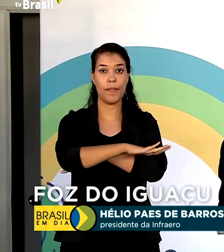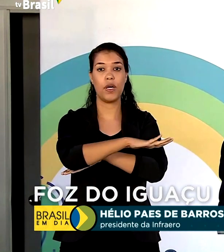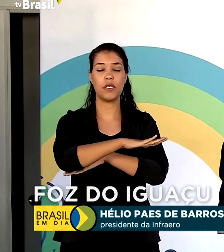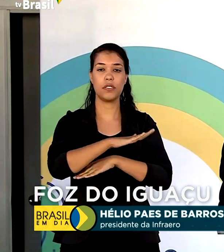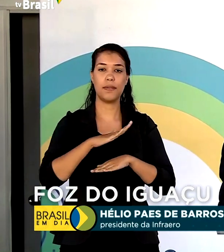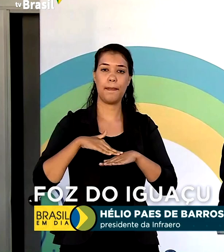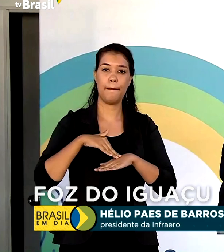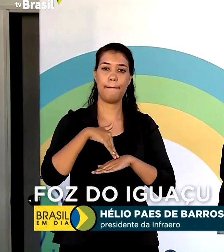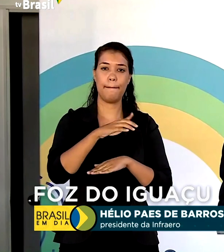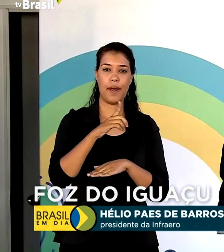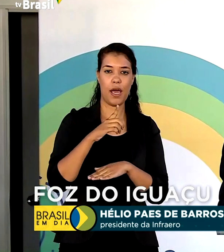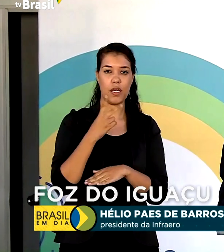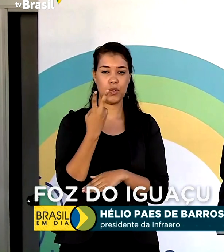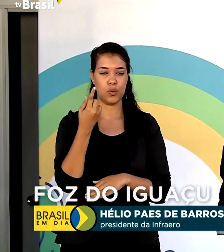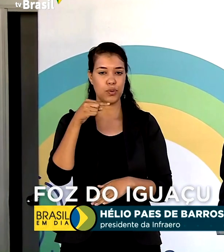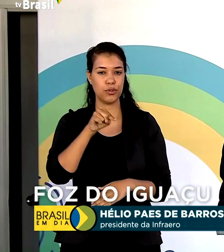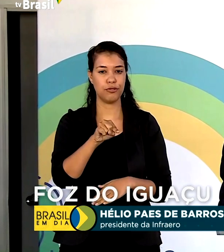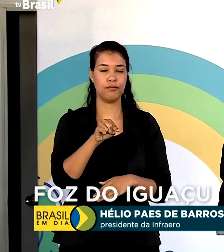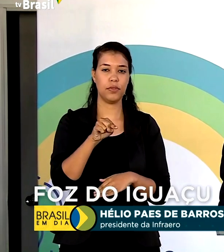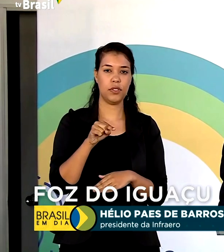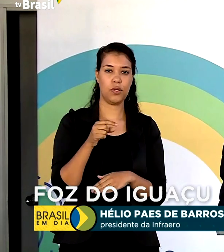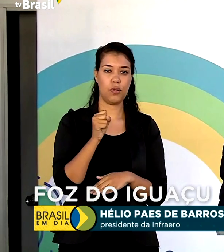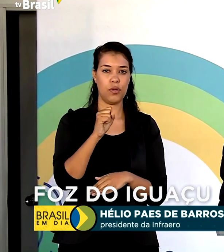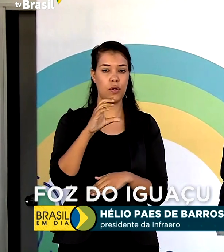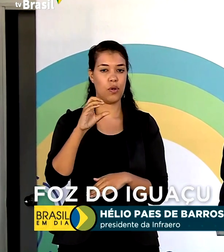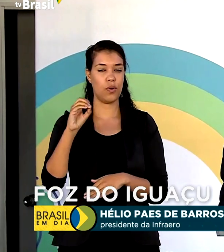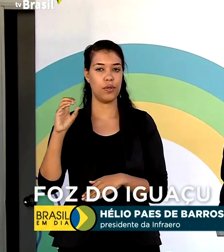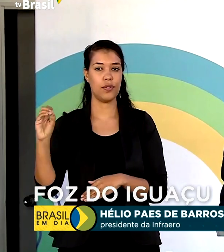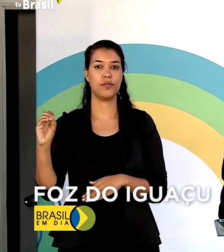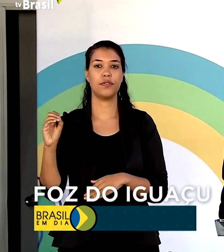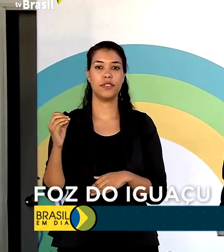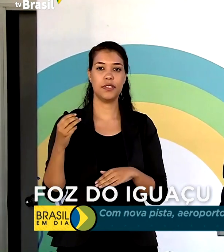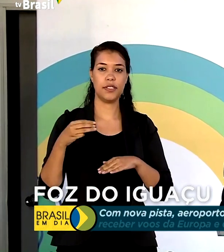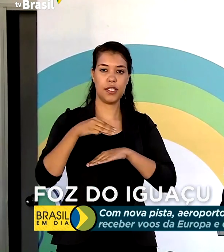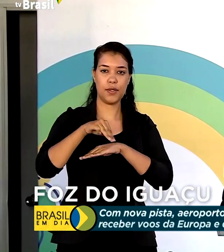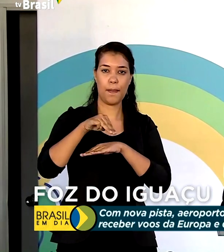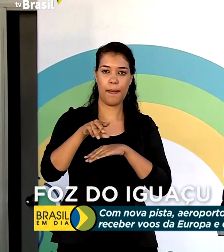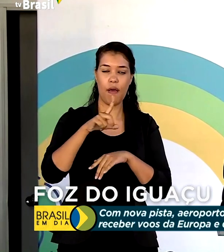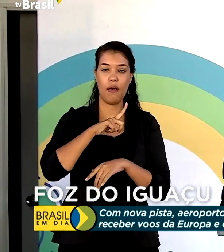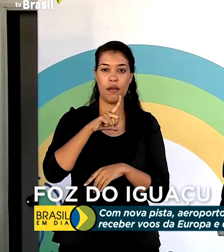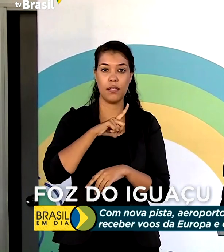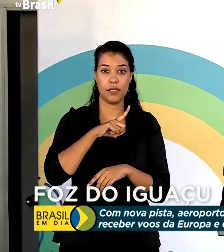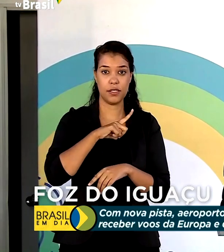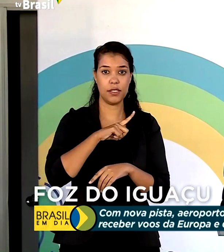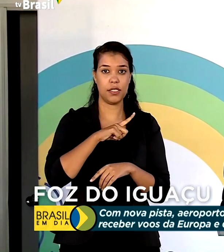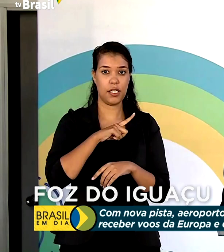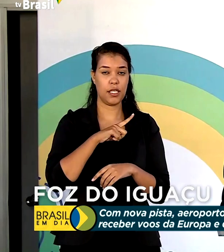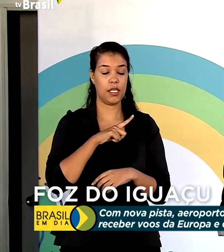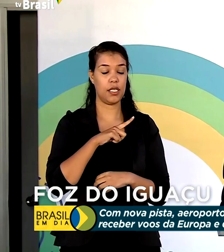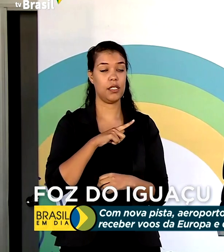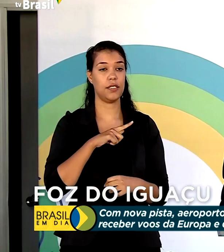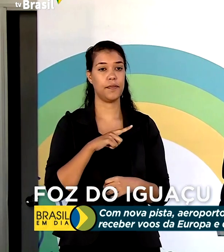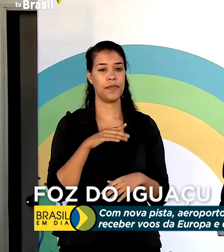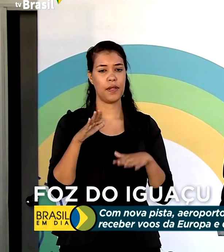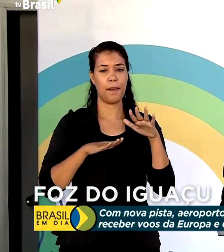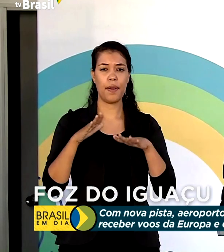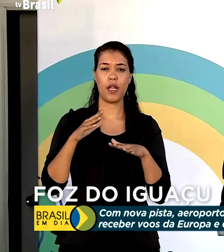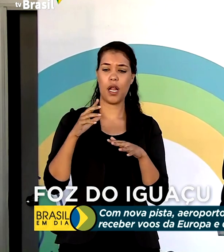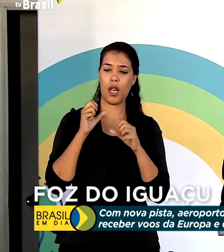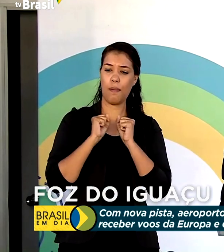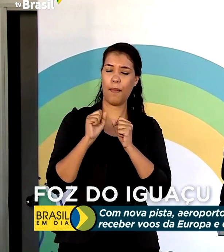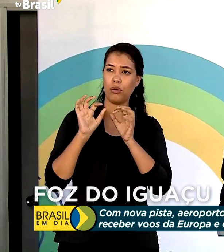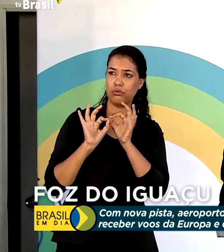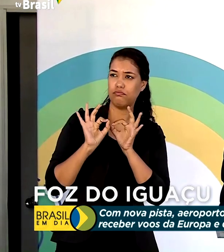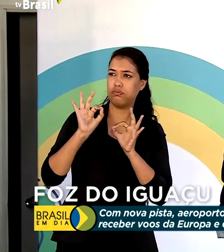2.800 metros, capaz hoje de alcançar a Europa, dependendo da configuração. Estados